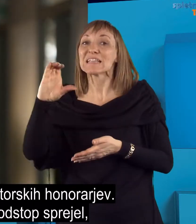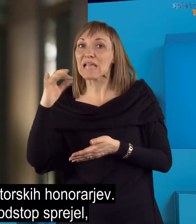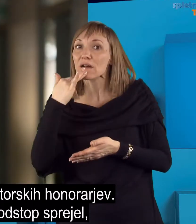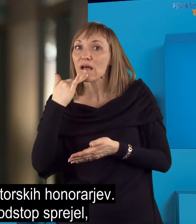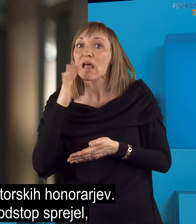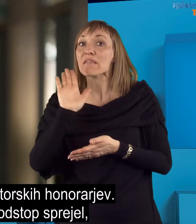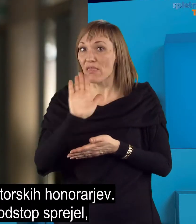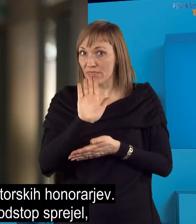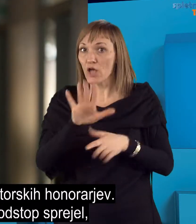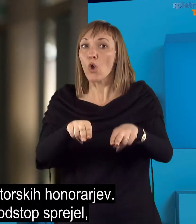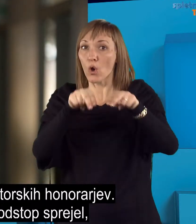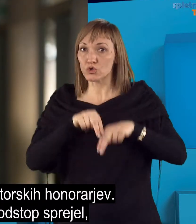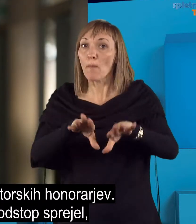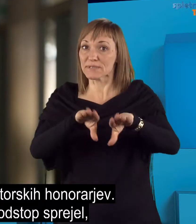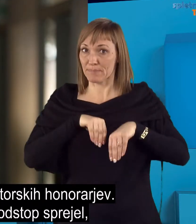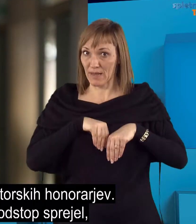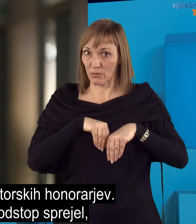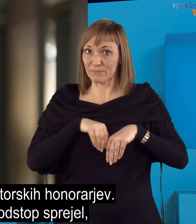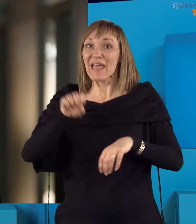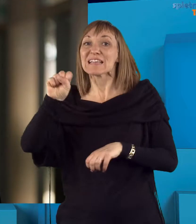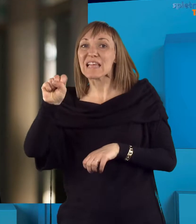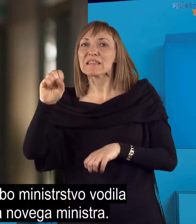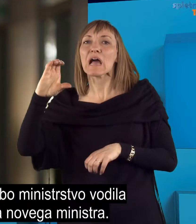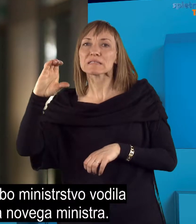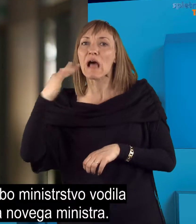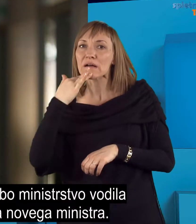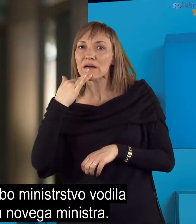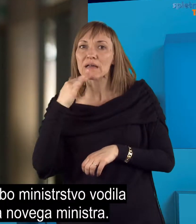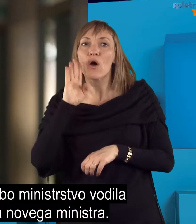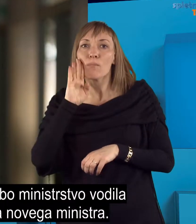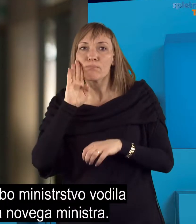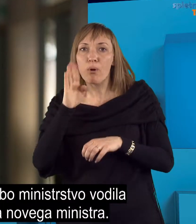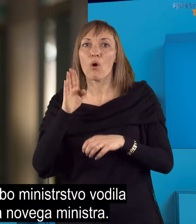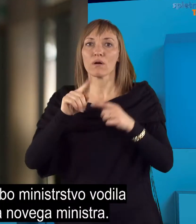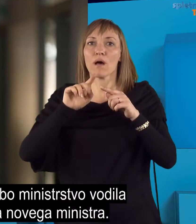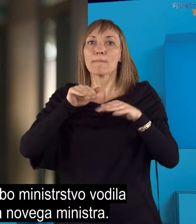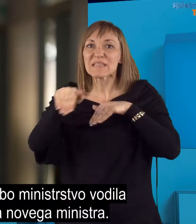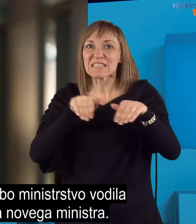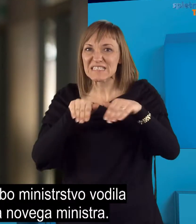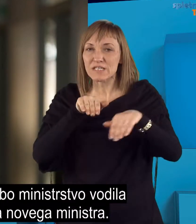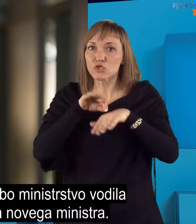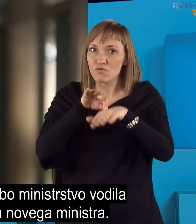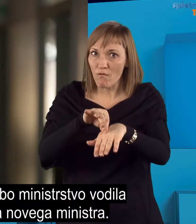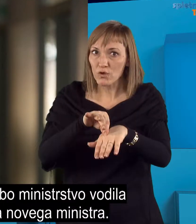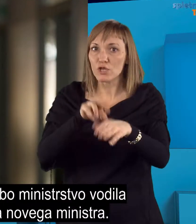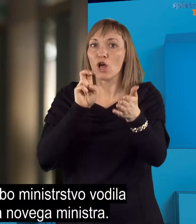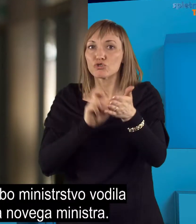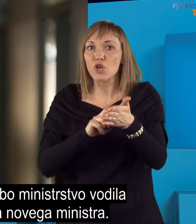Premijer Cerarjo je njen odstop sprejev. Setnik-Arcankarjeva pa bo ministerstvo vodila do imenovanja njenega